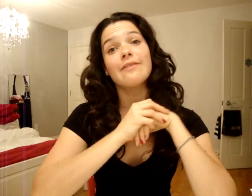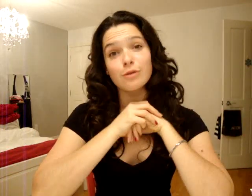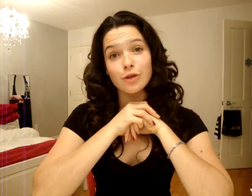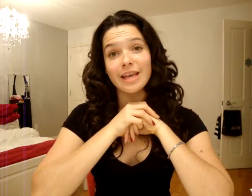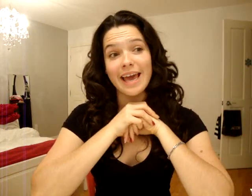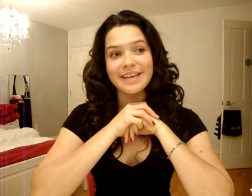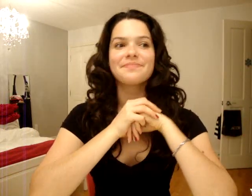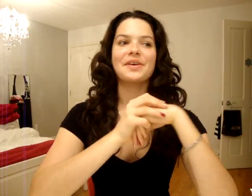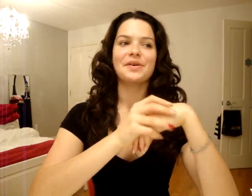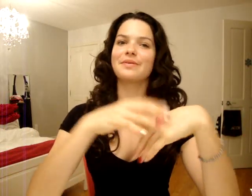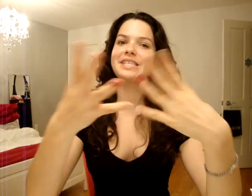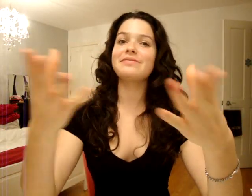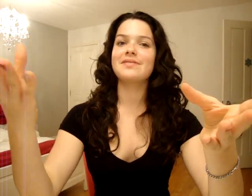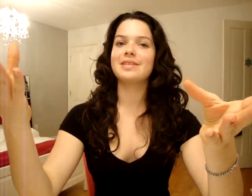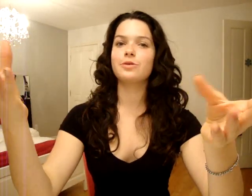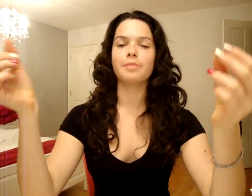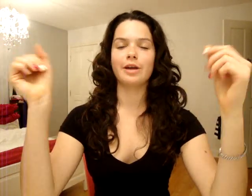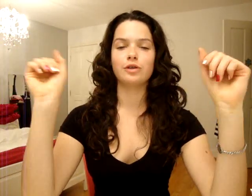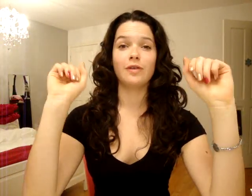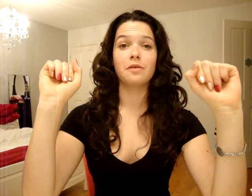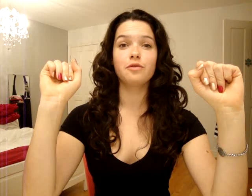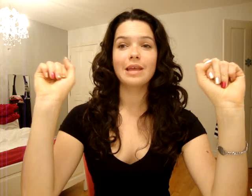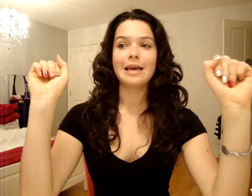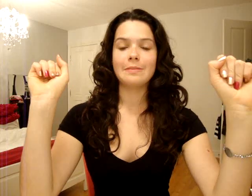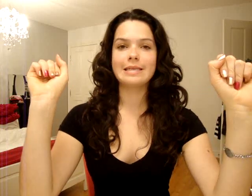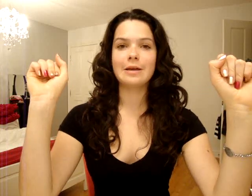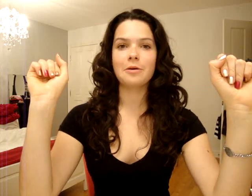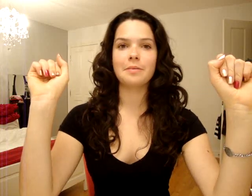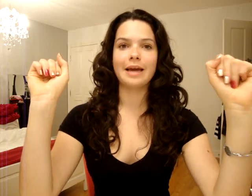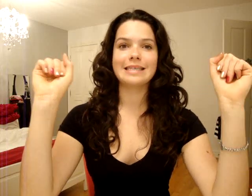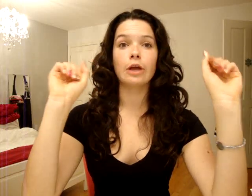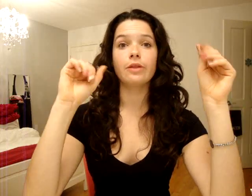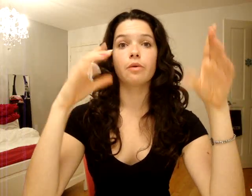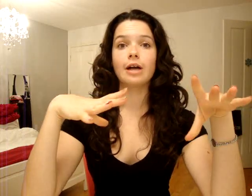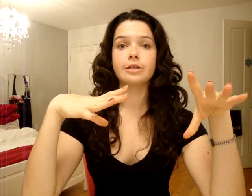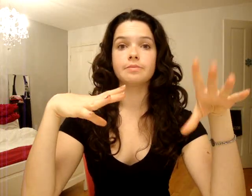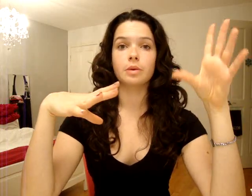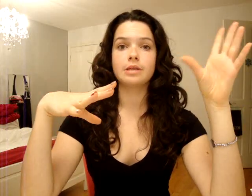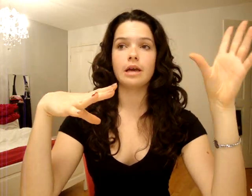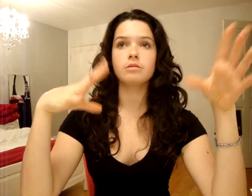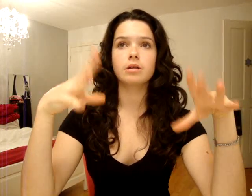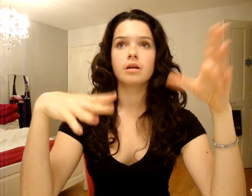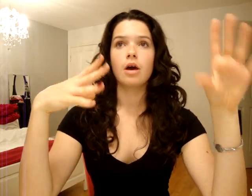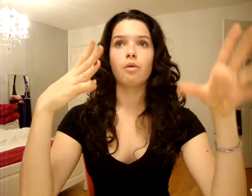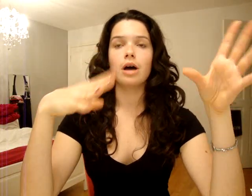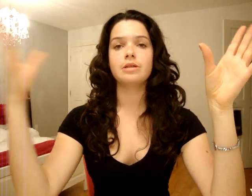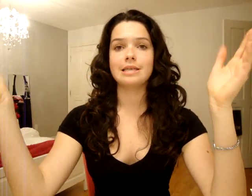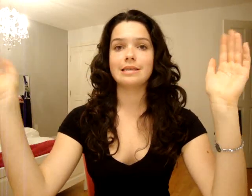-Alphonse de Rodriguez. Donc si vous savez c'est où, ben je suis fière de vous. Pis sinon, ben c'est dans le coin de Rodden. Donc c'est entre Rodden et